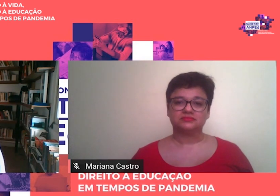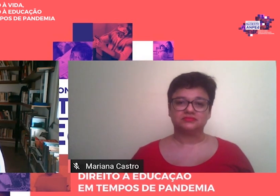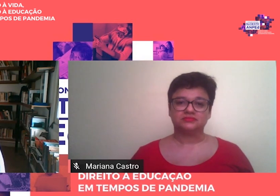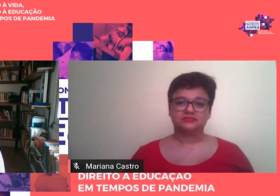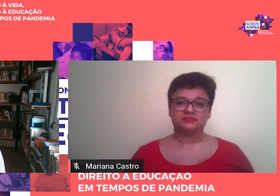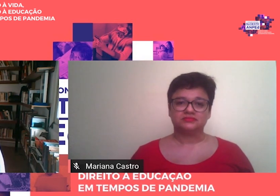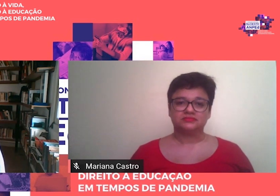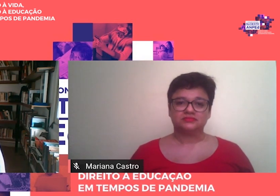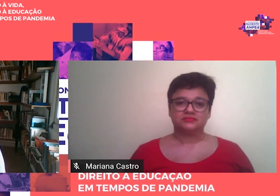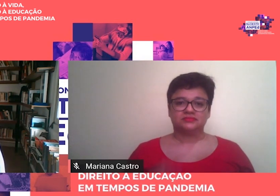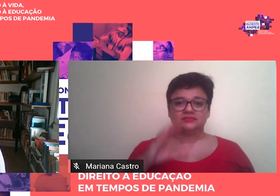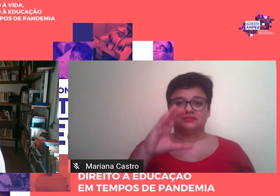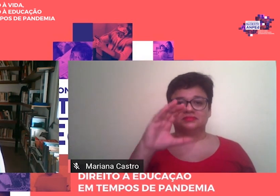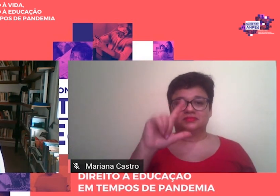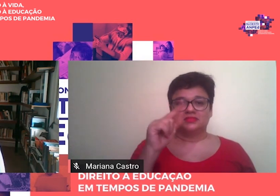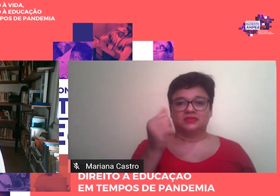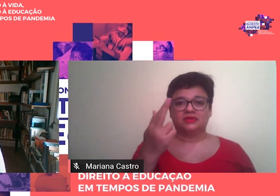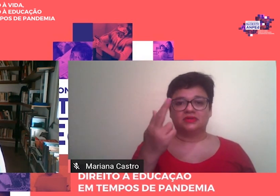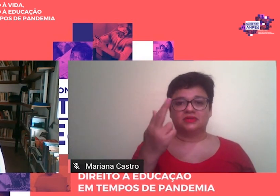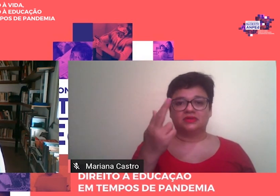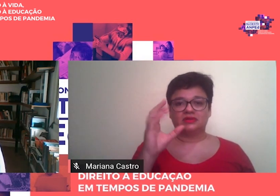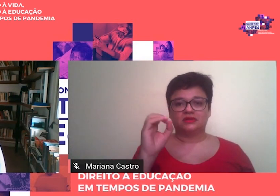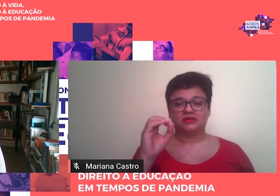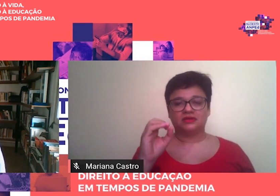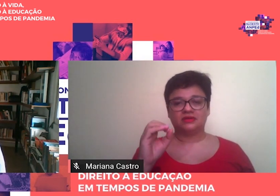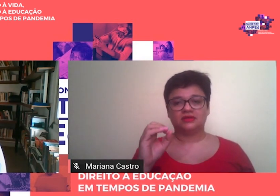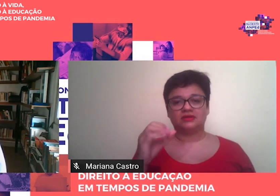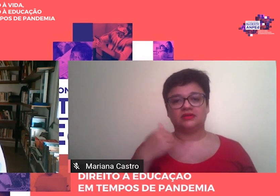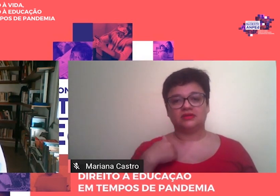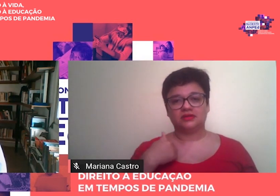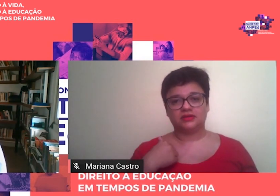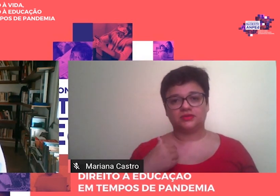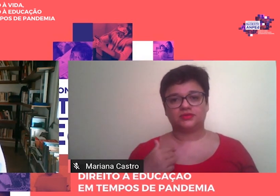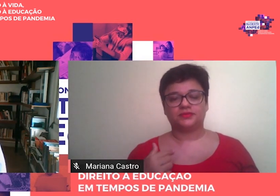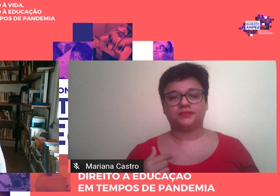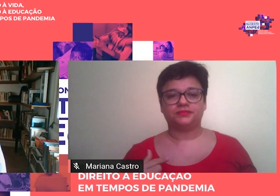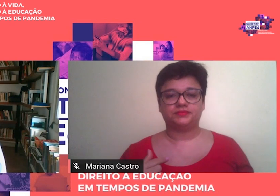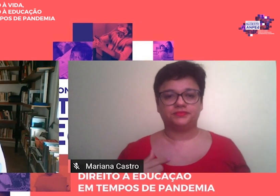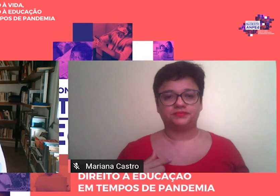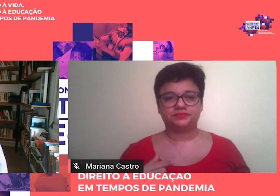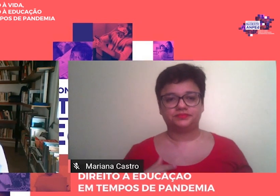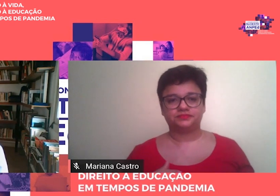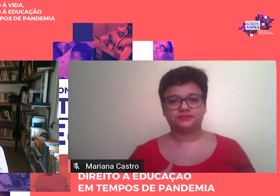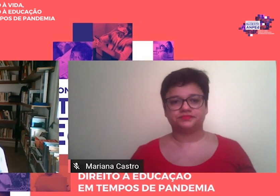Claro que, quando, por exemplo, eu me referi nos